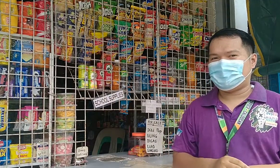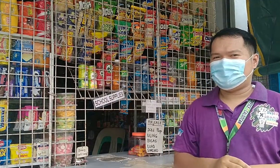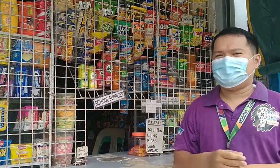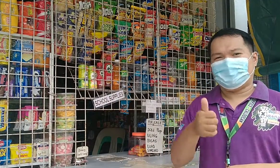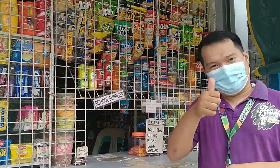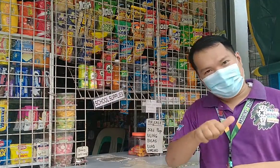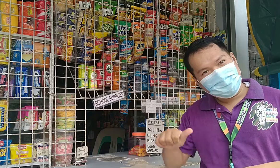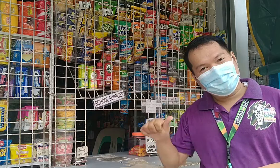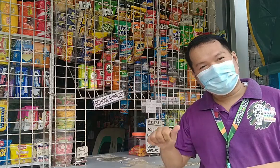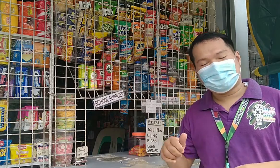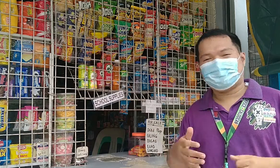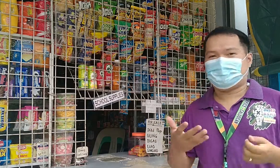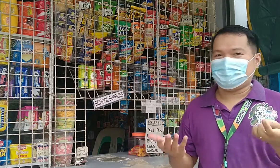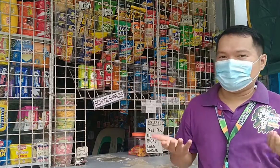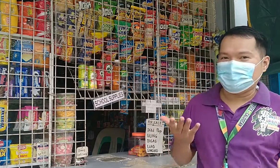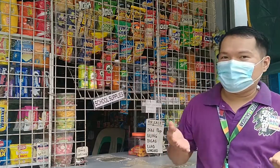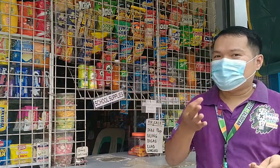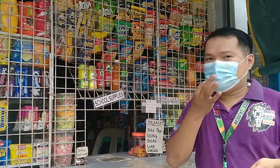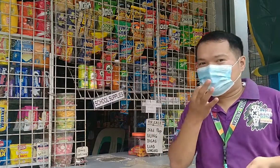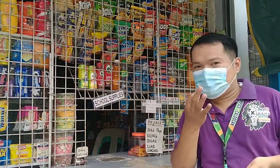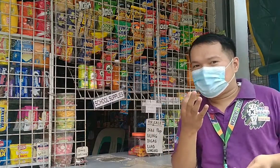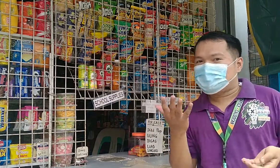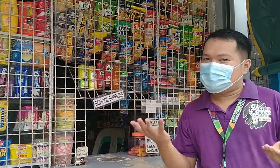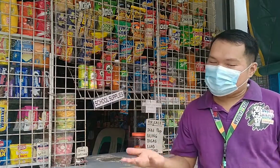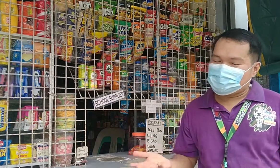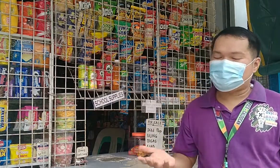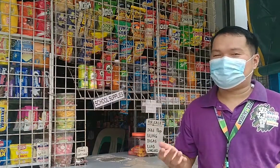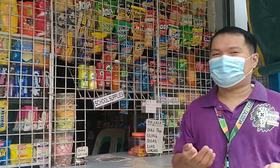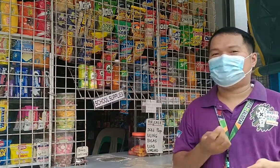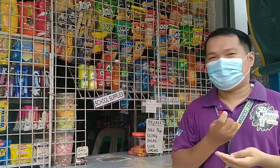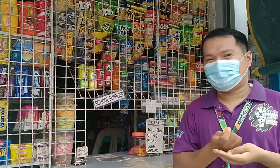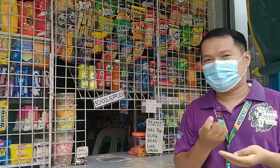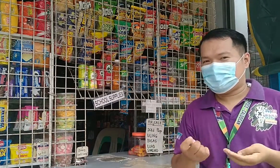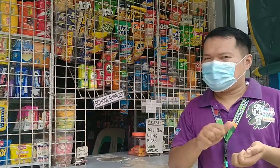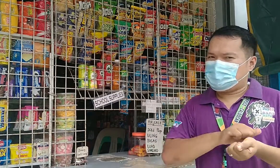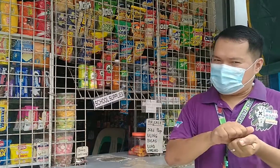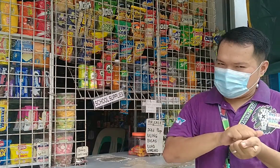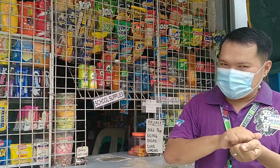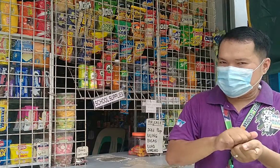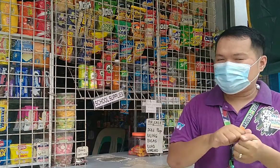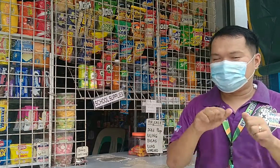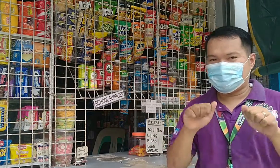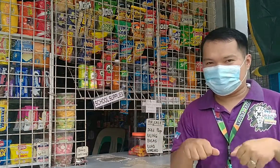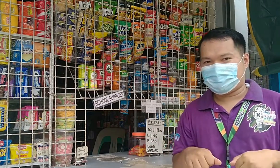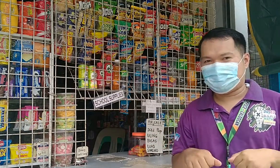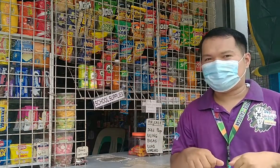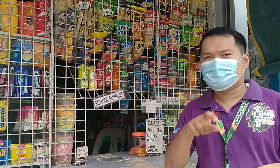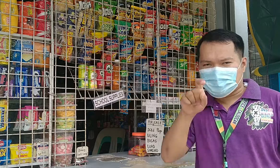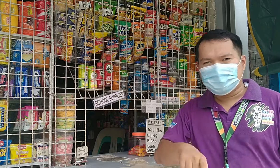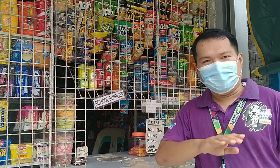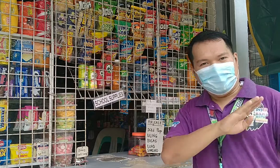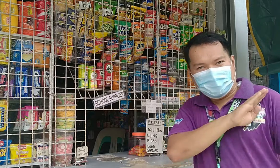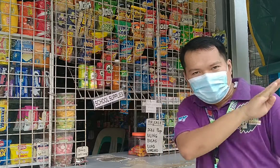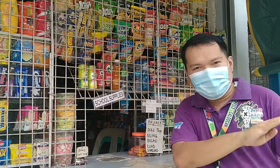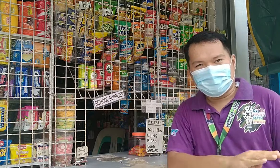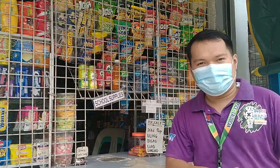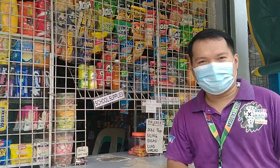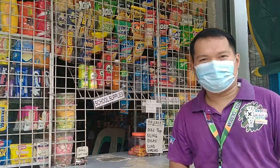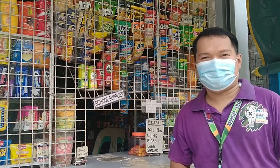ito sa anong mga bagay. O kaya namang pagkain. O mga bagay na palinis. Kailangan mo lang maging matapang.